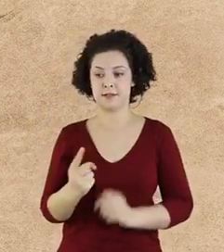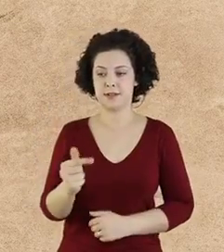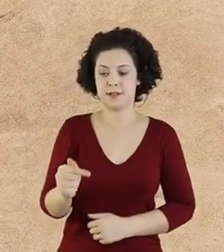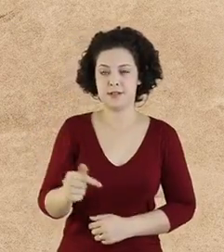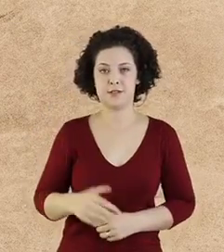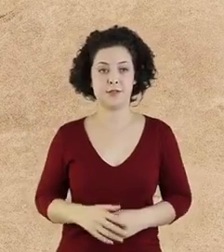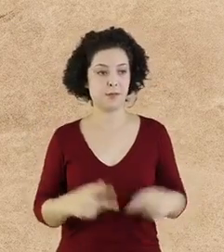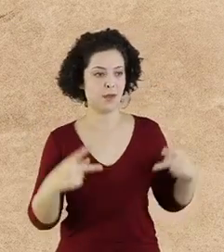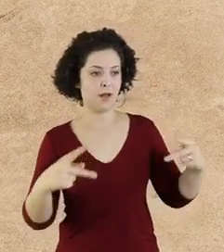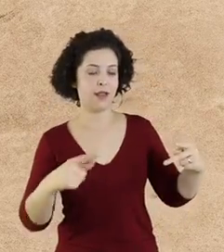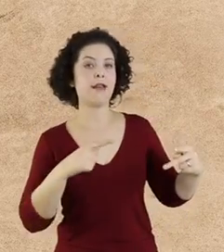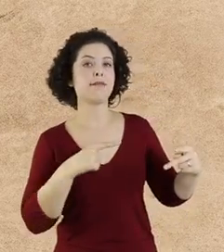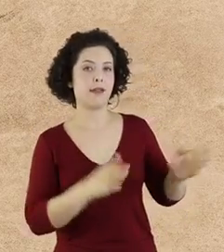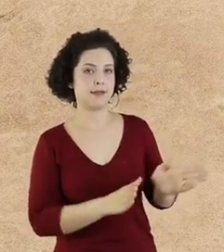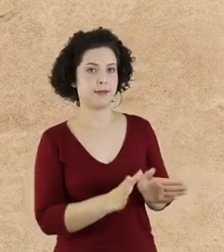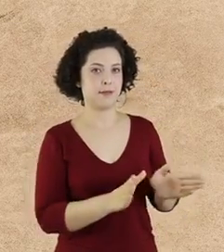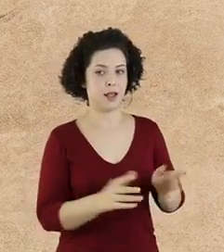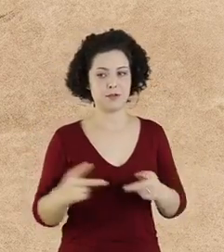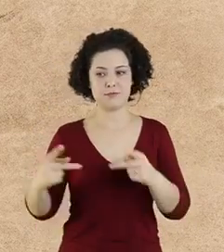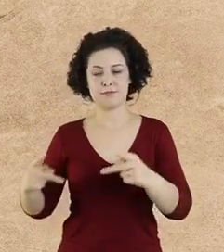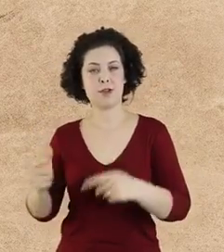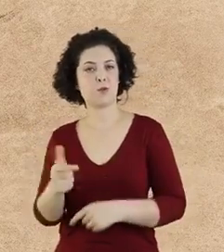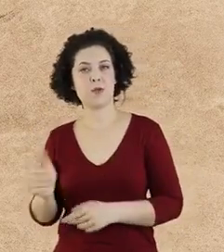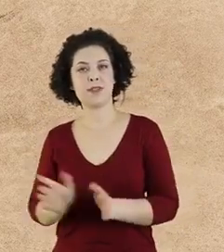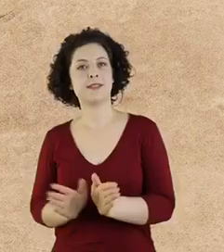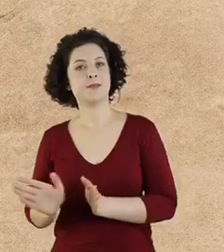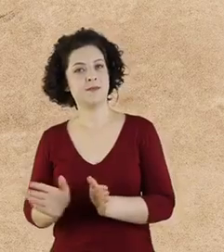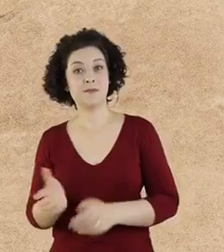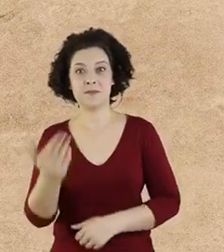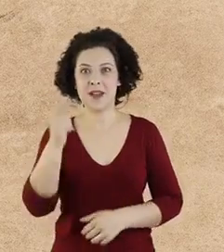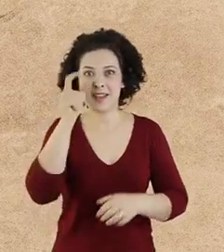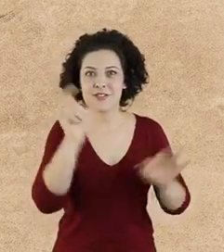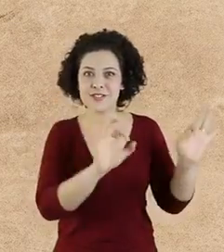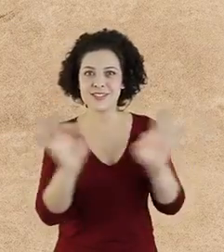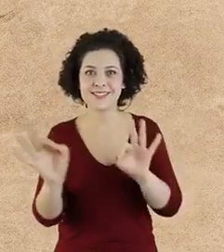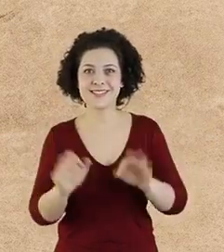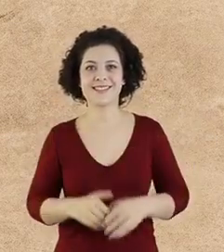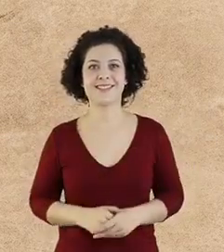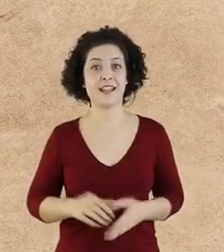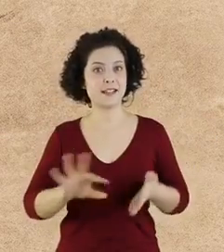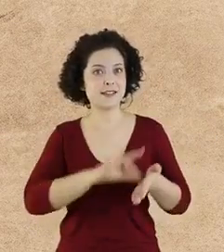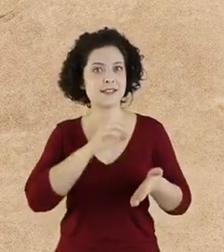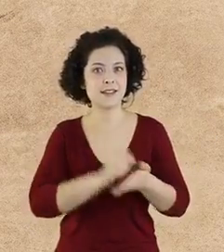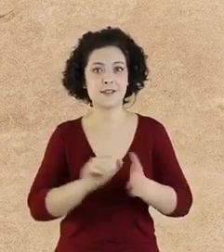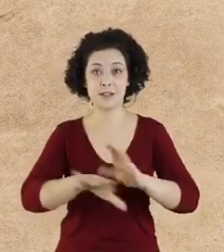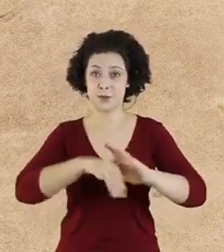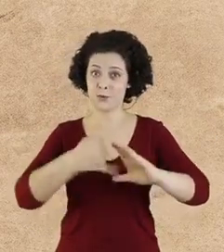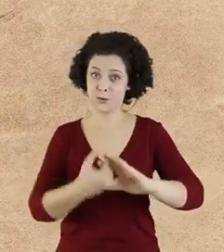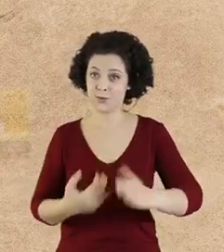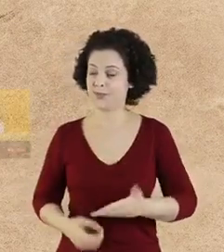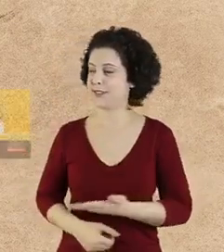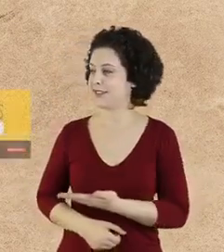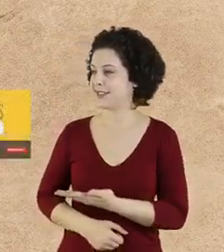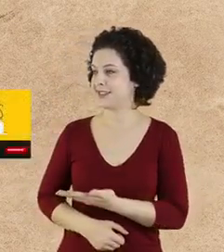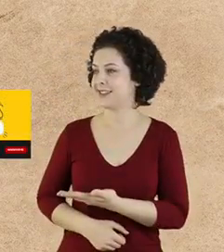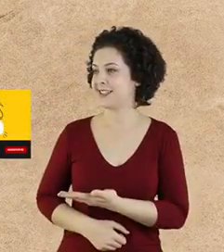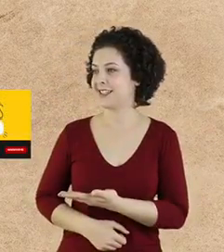tem as versões com e sem acessibilidade. Bora assistir? Se inscrevam no canal do YouTube da Companhia